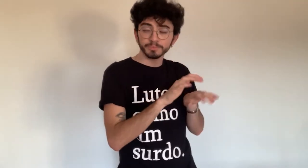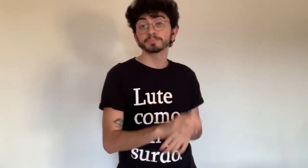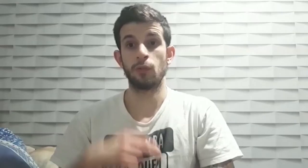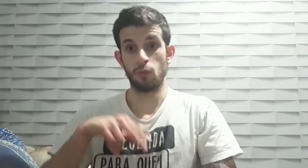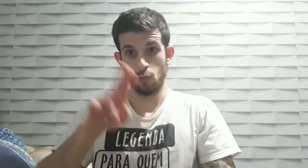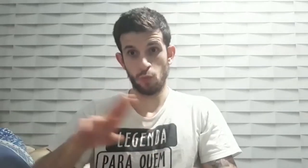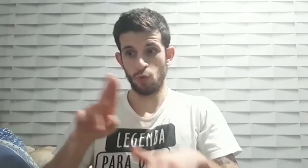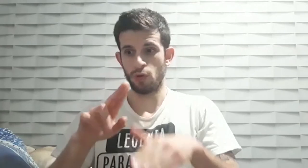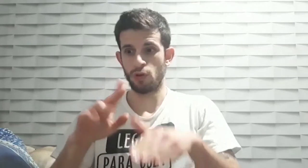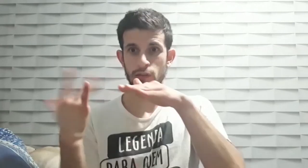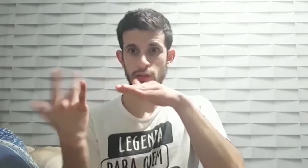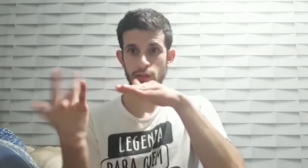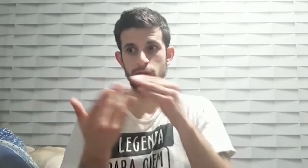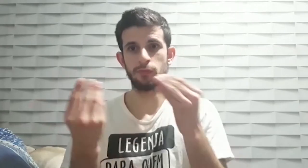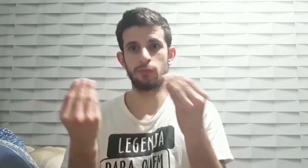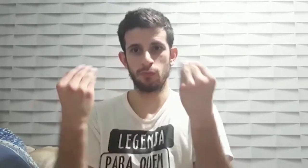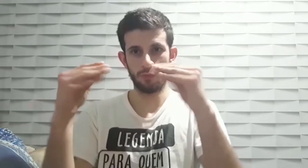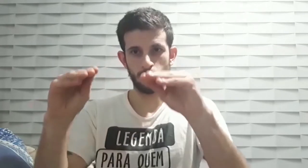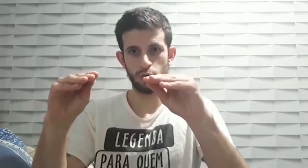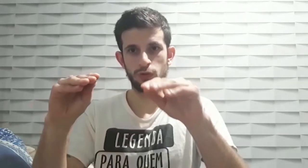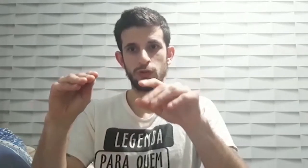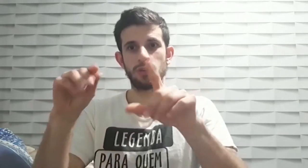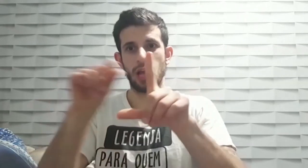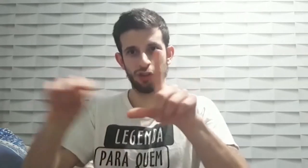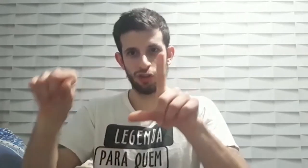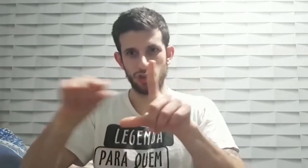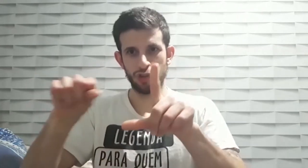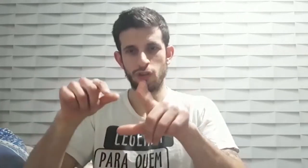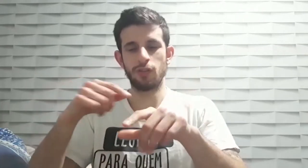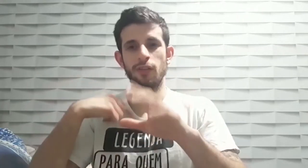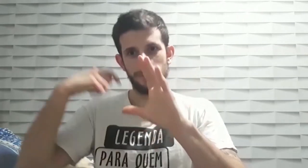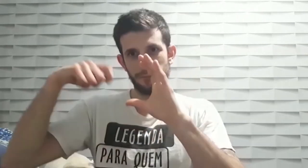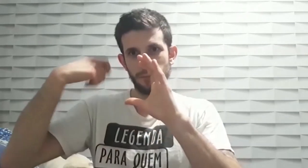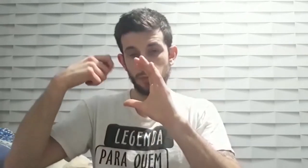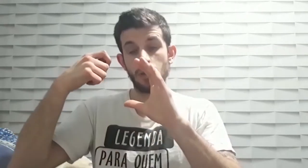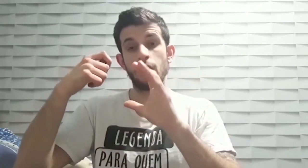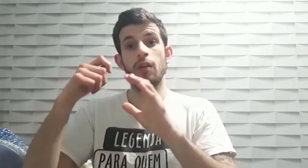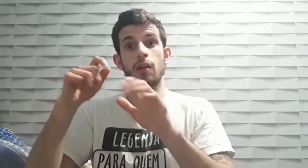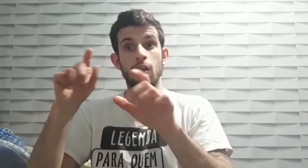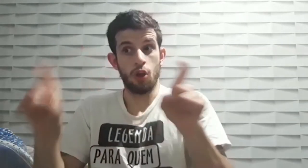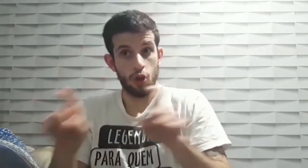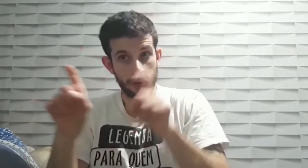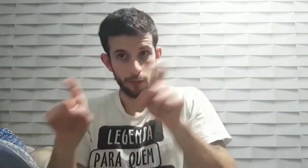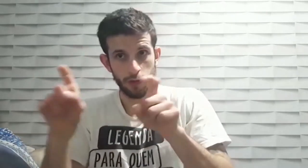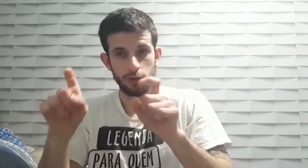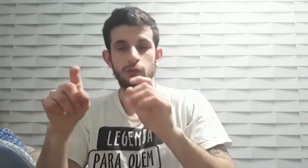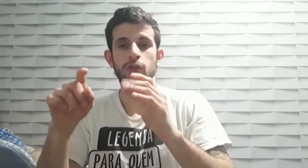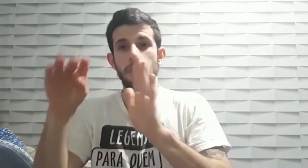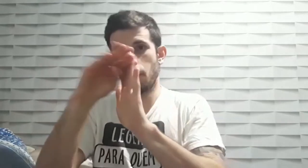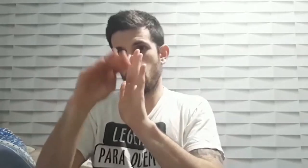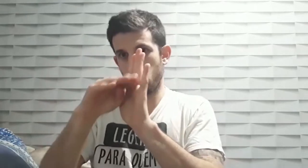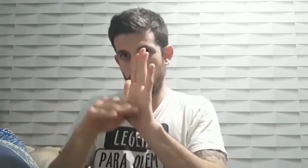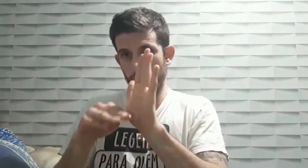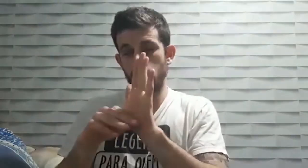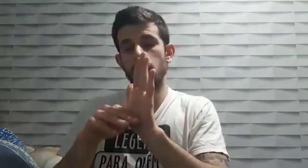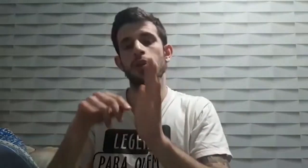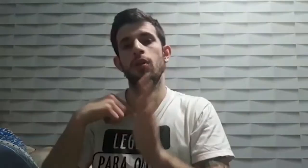Andrei. Para os vídeos que eu posto nas redes sociais pelo computador eu uso um programa básico